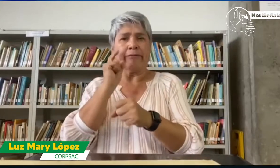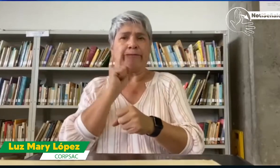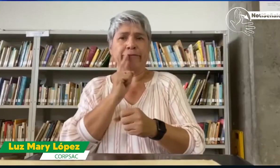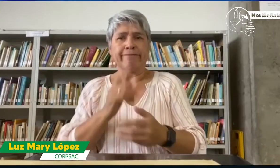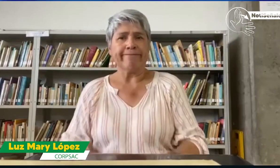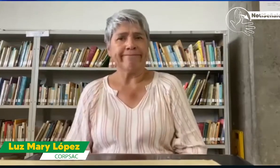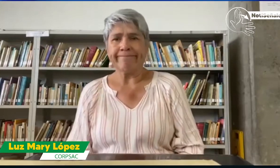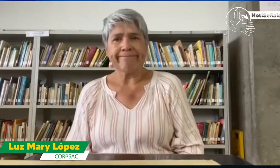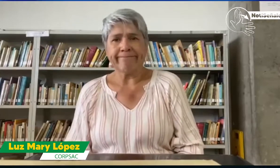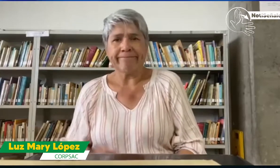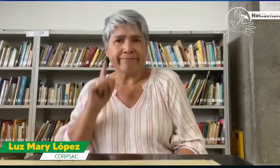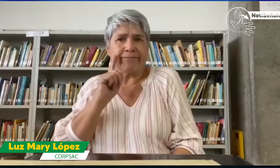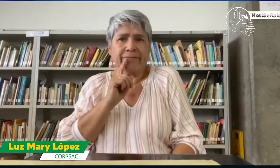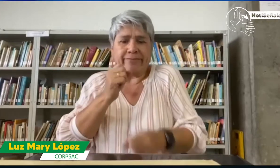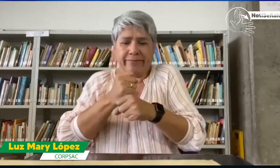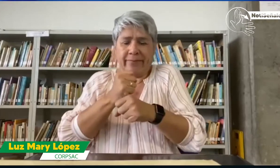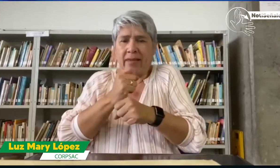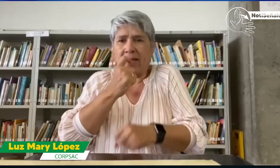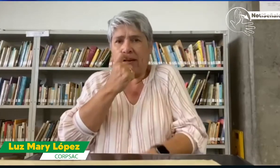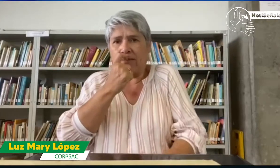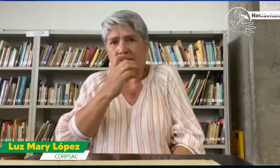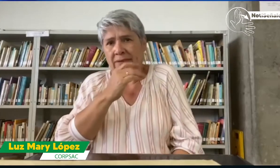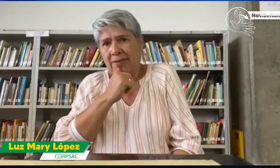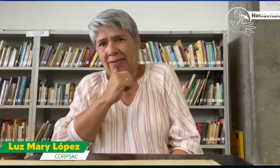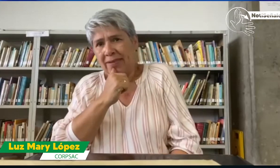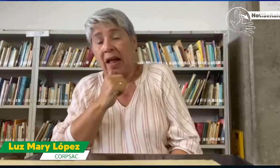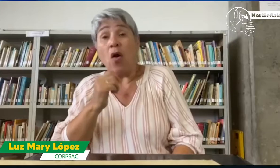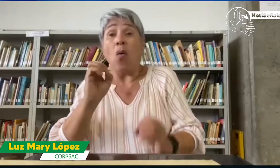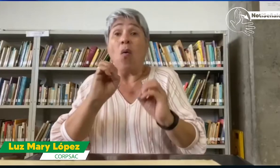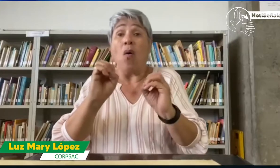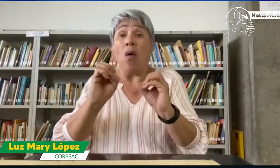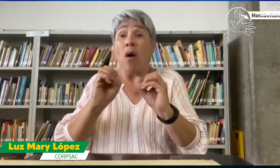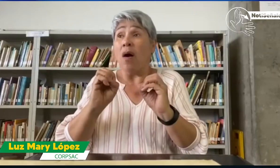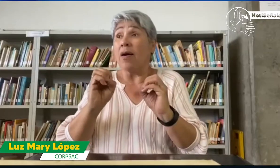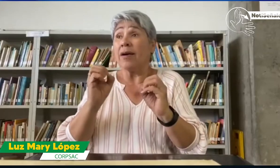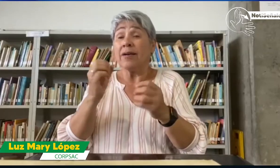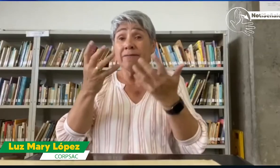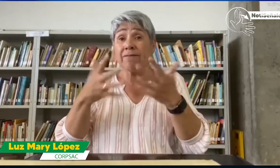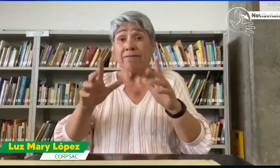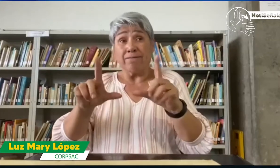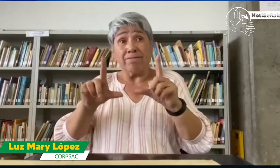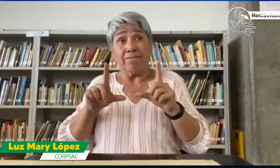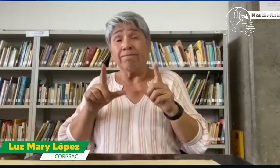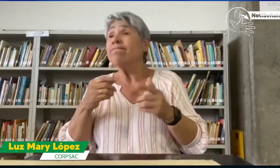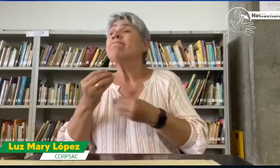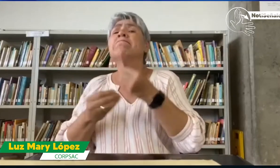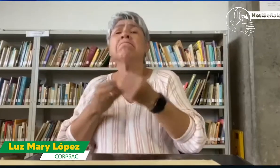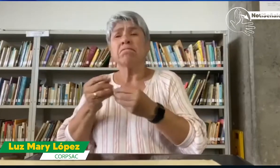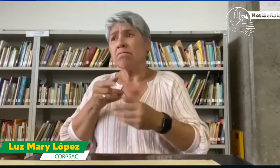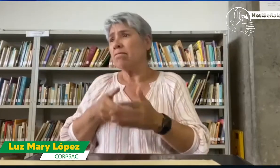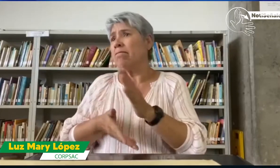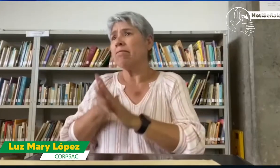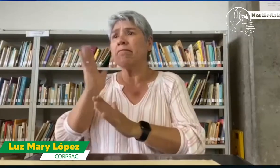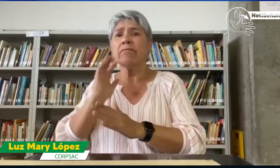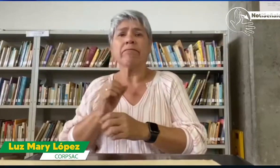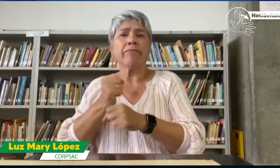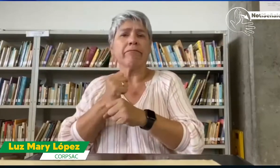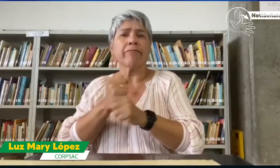El otro punto que quiero hablar es frente al tema laboral. Las personas sordas cuando se gradúan